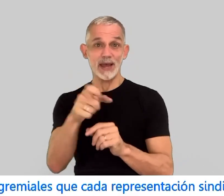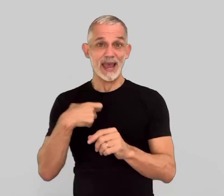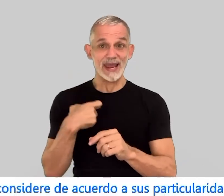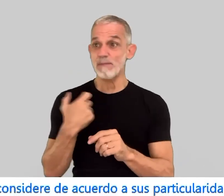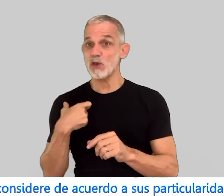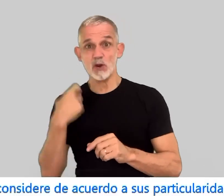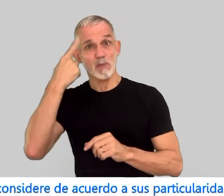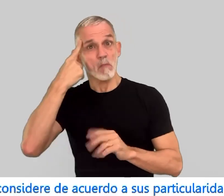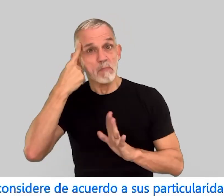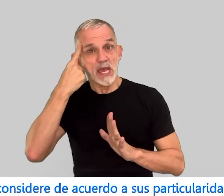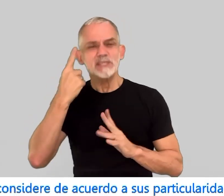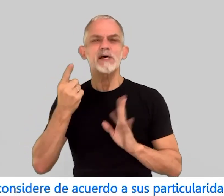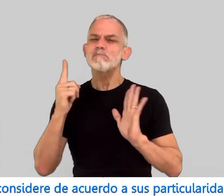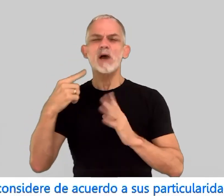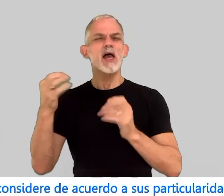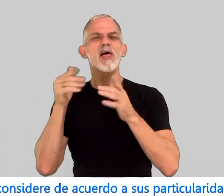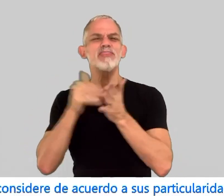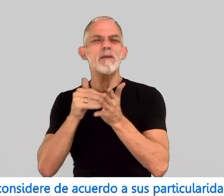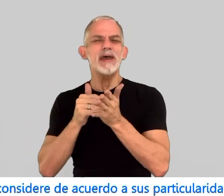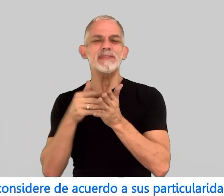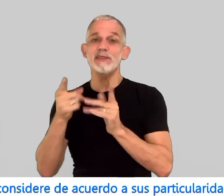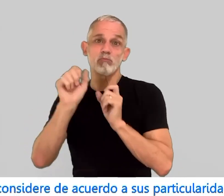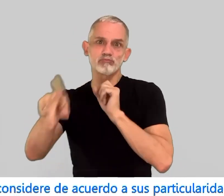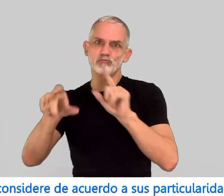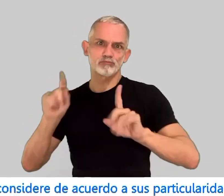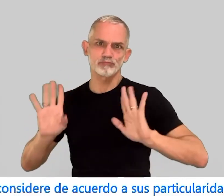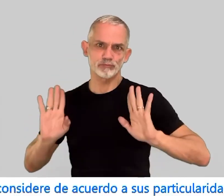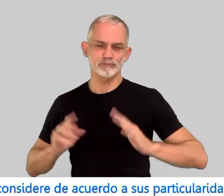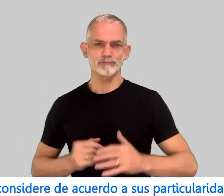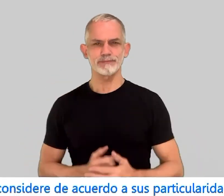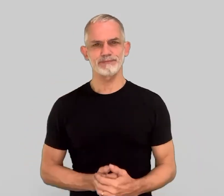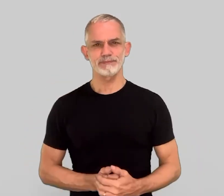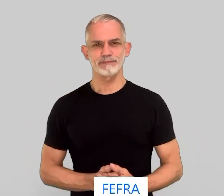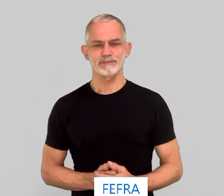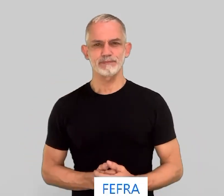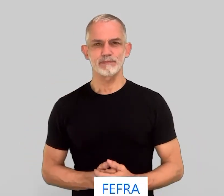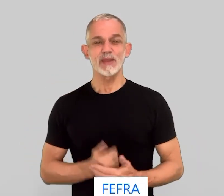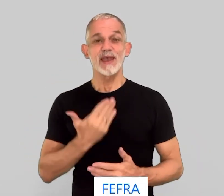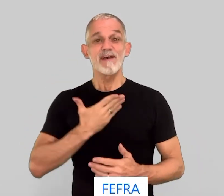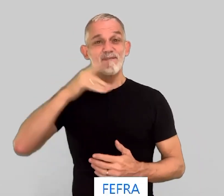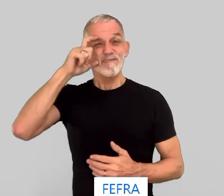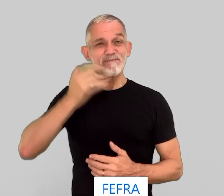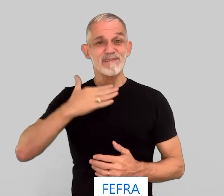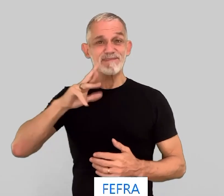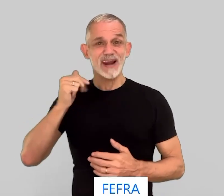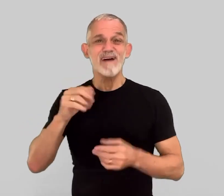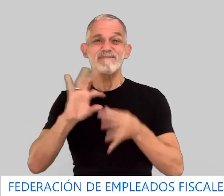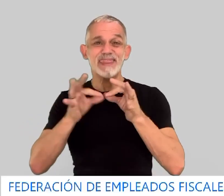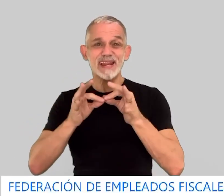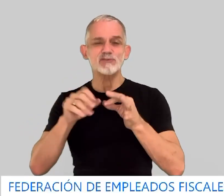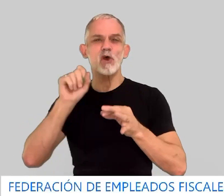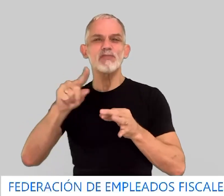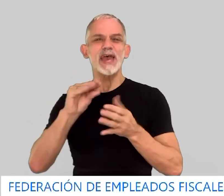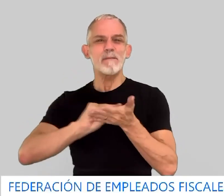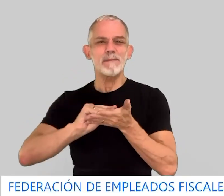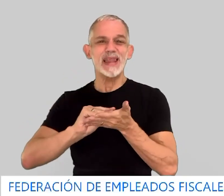considere de acuerdo a sus particularidades. FEFRA, Federación de Empleados